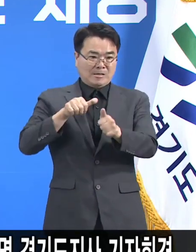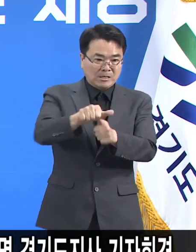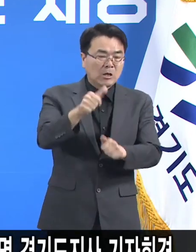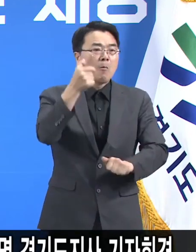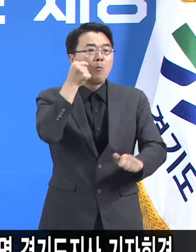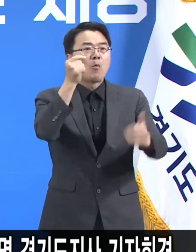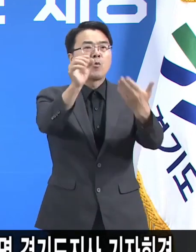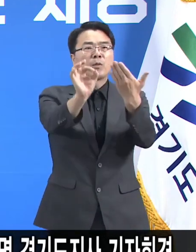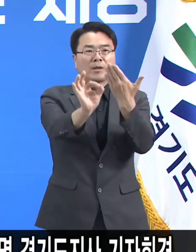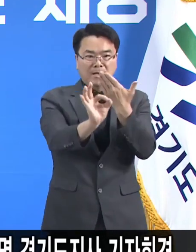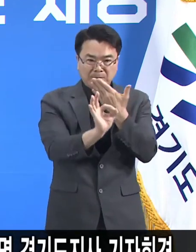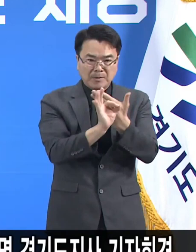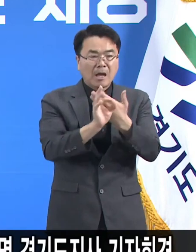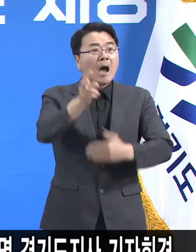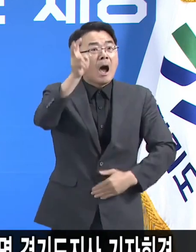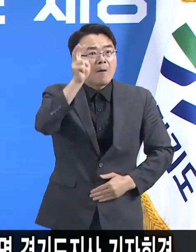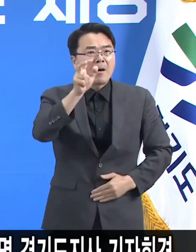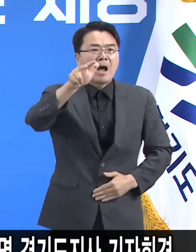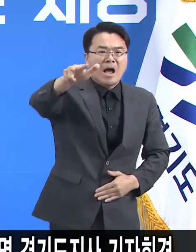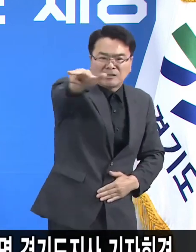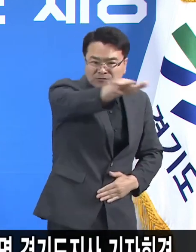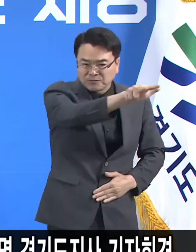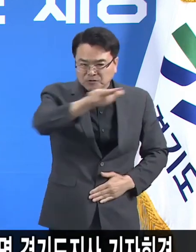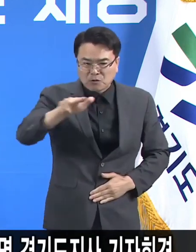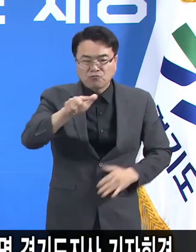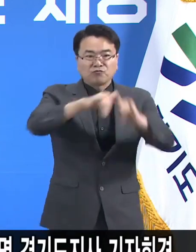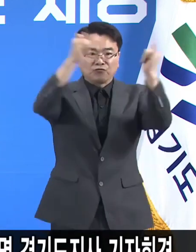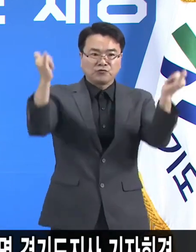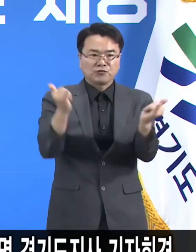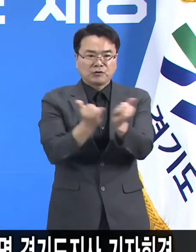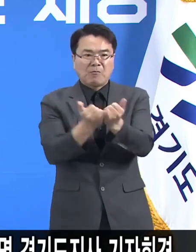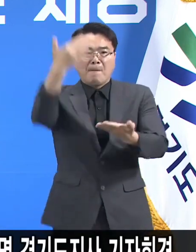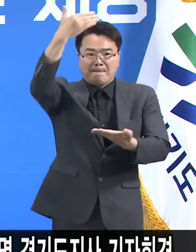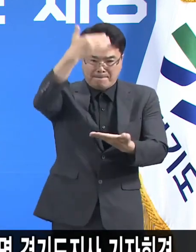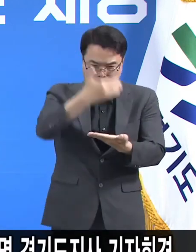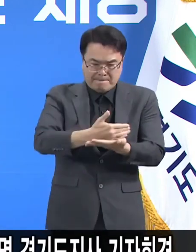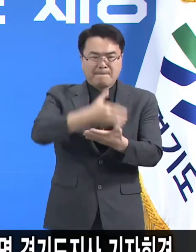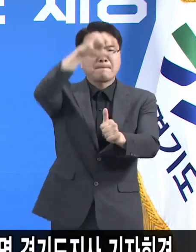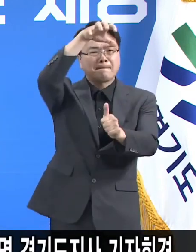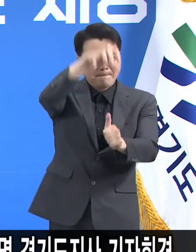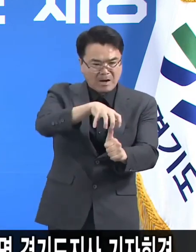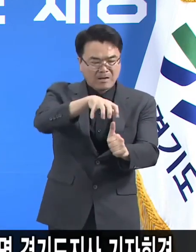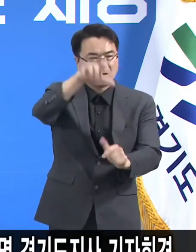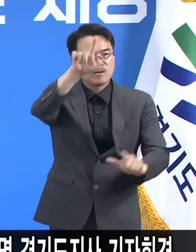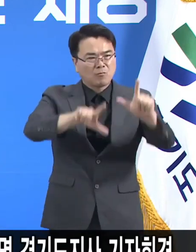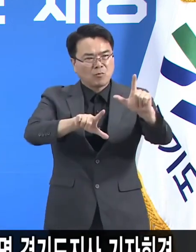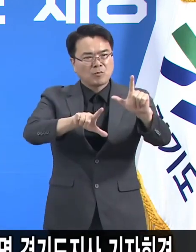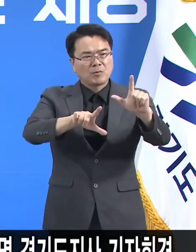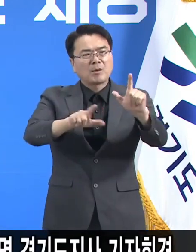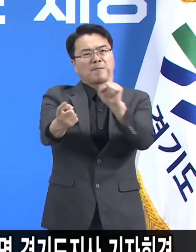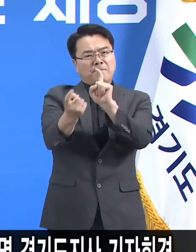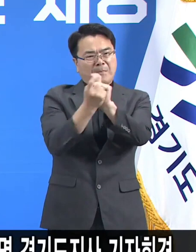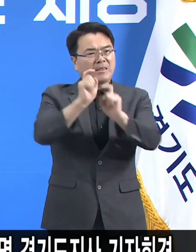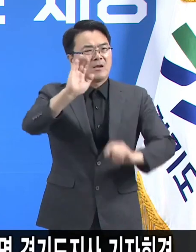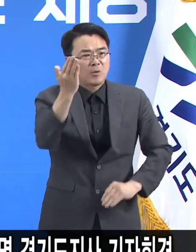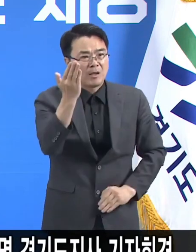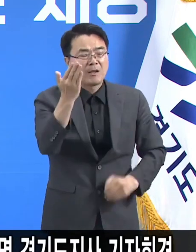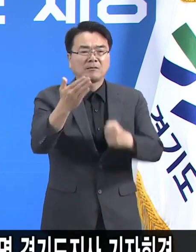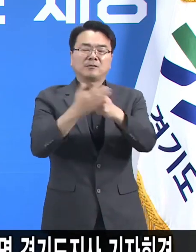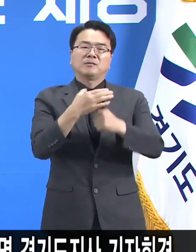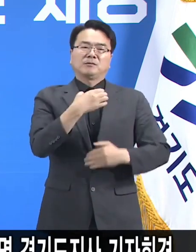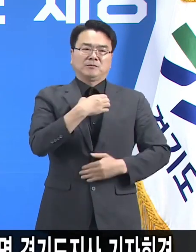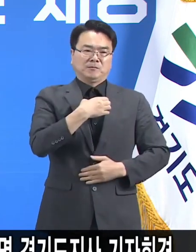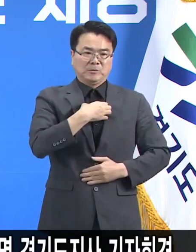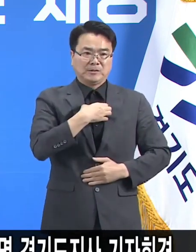전국을 전면 봉쇄하는 극단적 상황으로 갈 수밖에 없습니다. 반드시 이